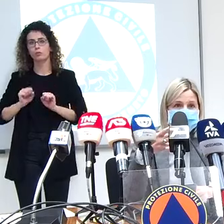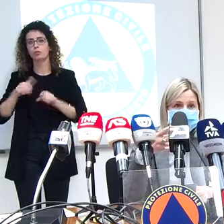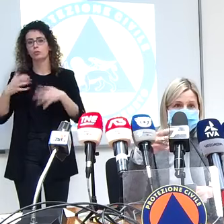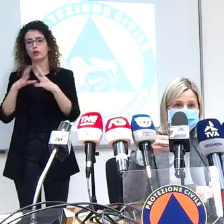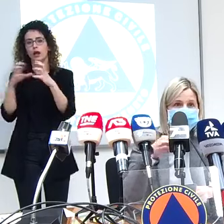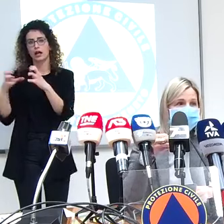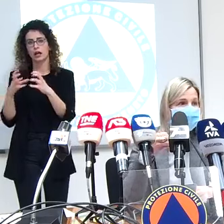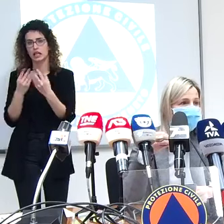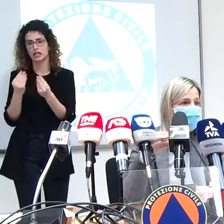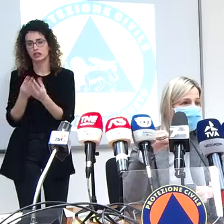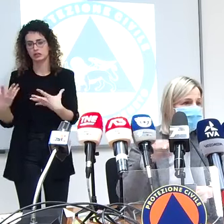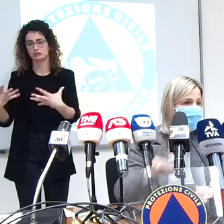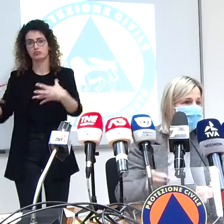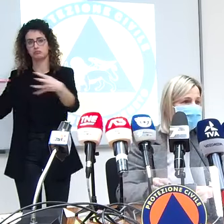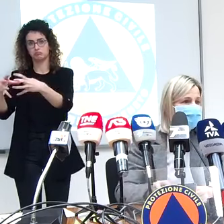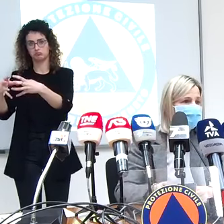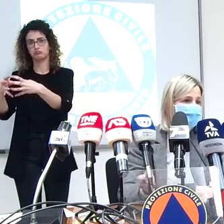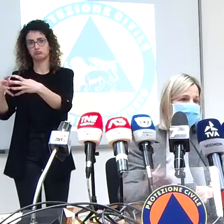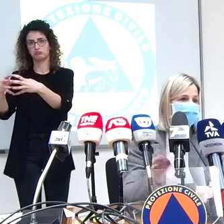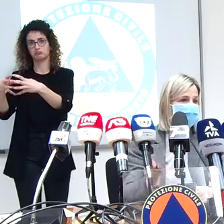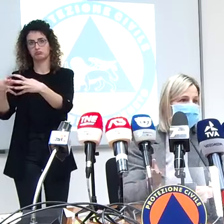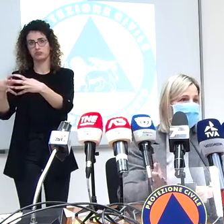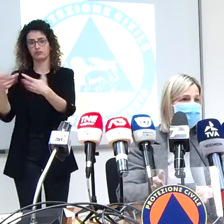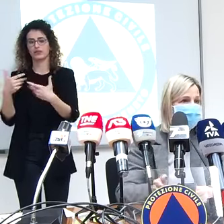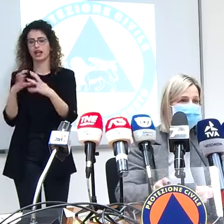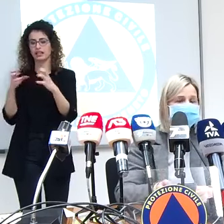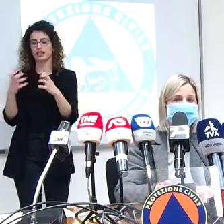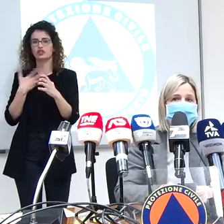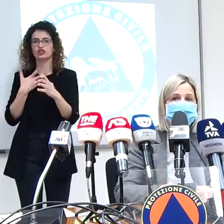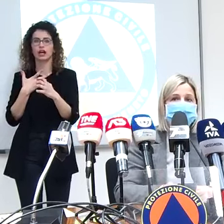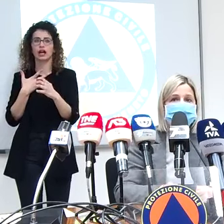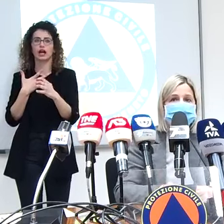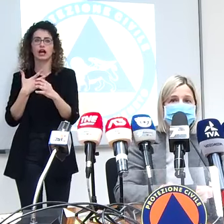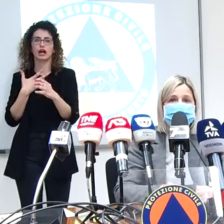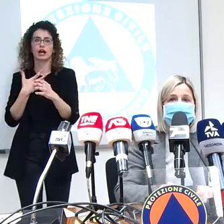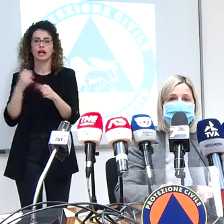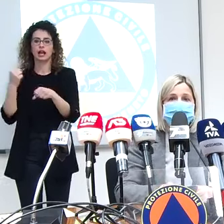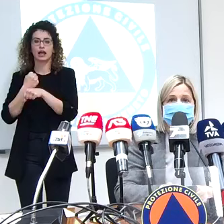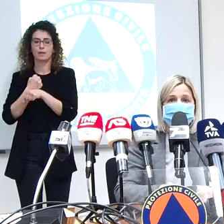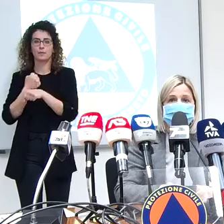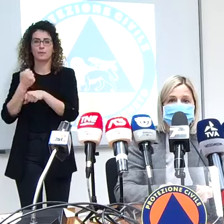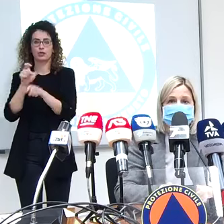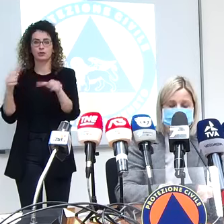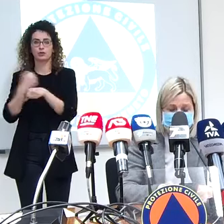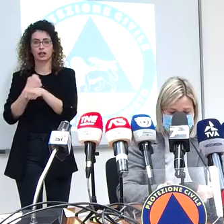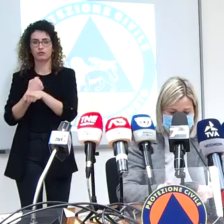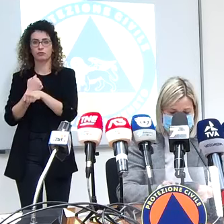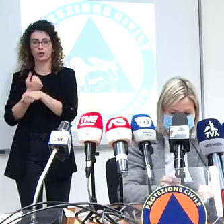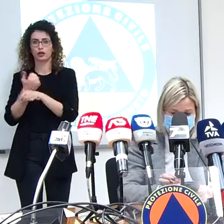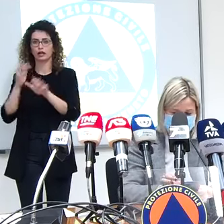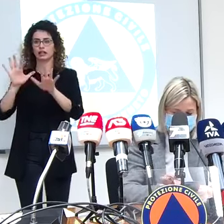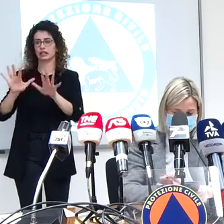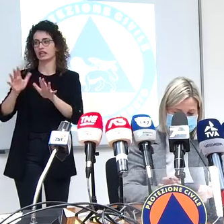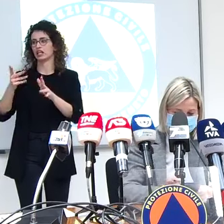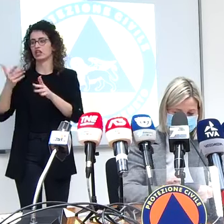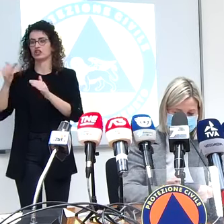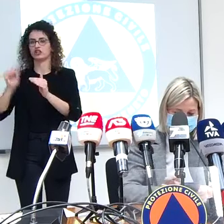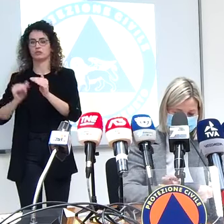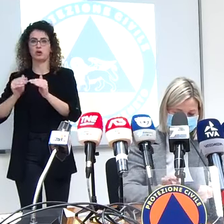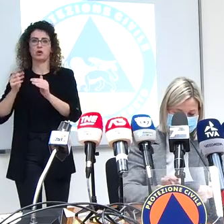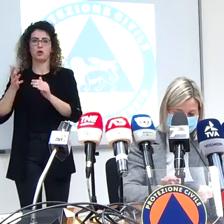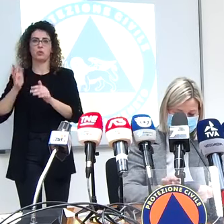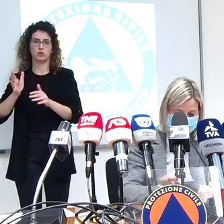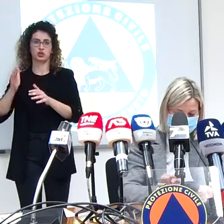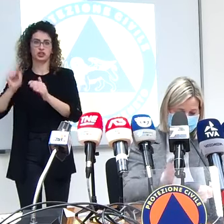aziende quindi anche quelle aziende insomma che hanno meno di 10 dipendenti meno di 15 dipendenti insomma possono anche fare un lavoro